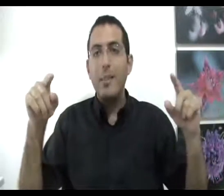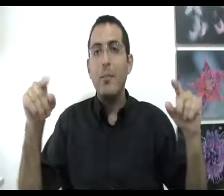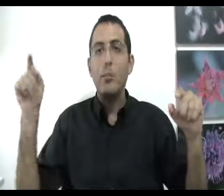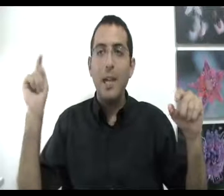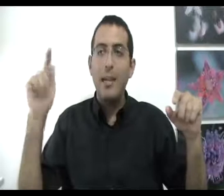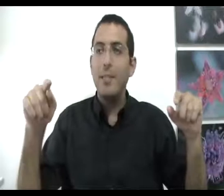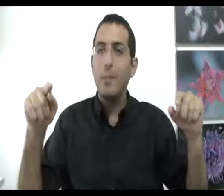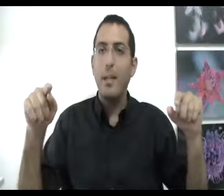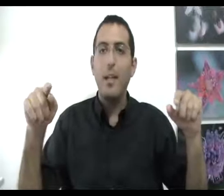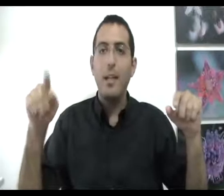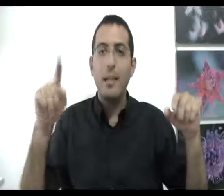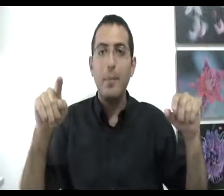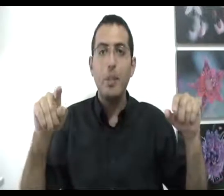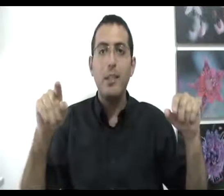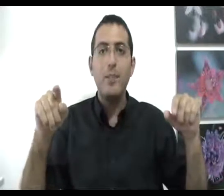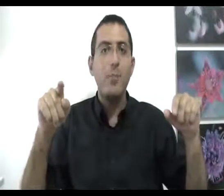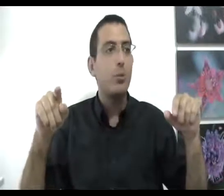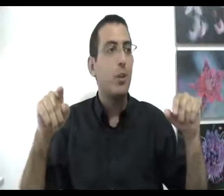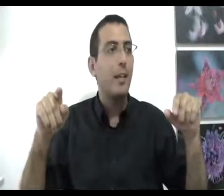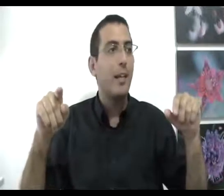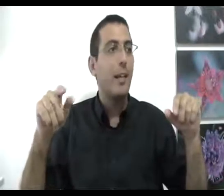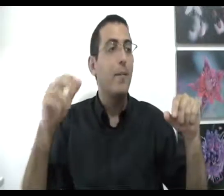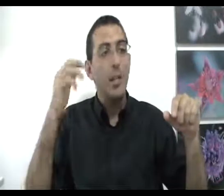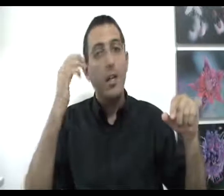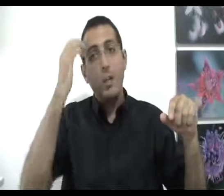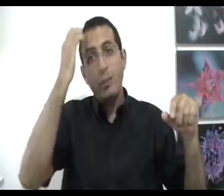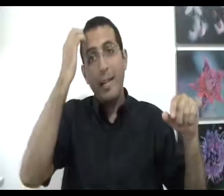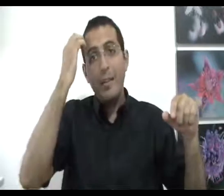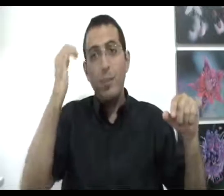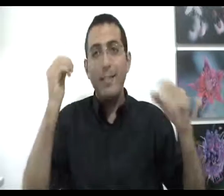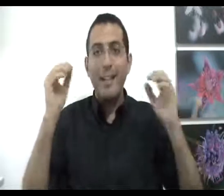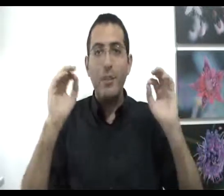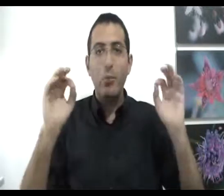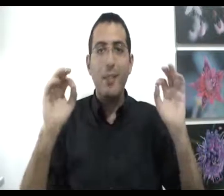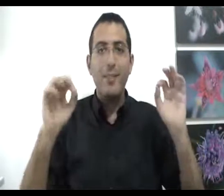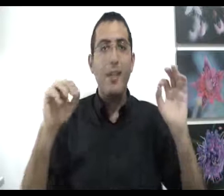אתה מסוגל להסביר לאדם השני את הדבר בצורה יותר קלה, זאת אומרת לדוגמה, אני אתן רק דוגמה קטנה